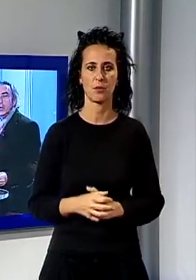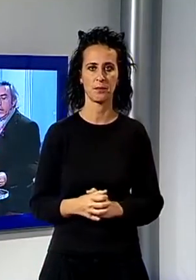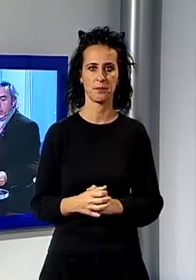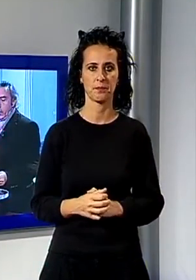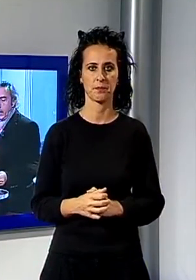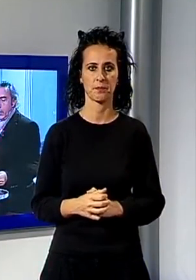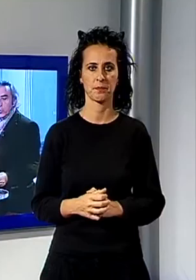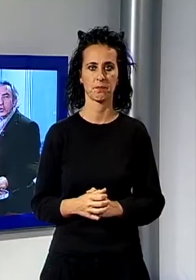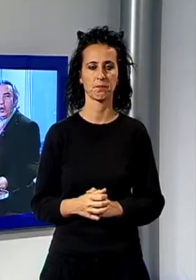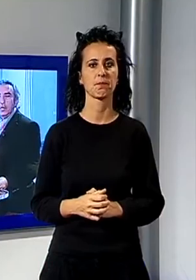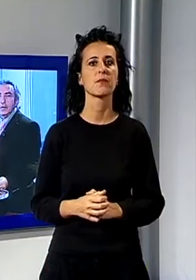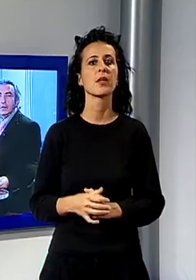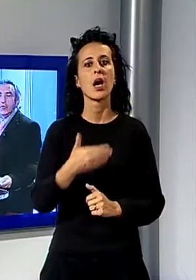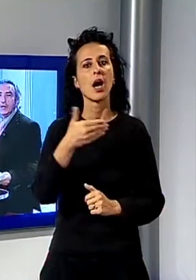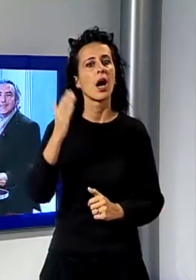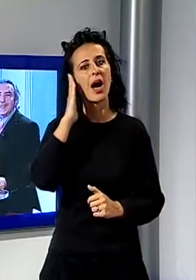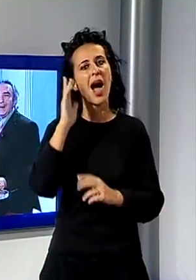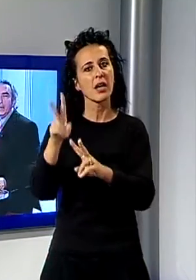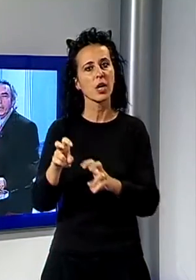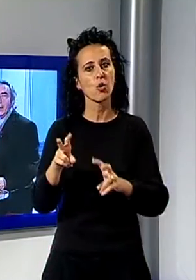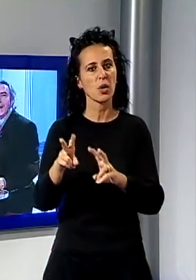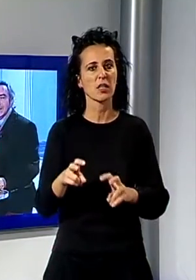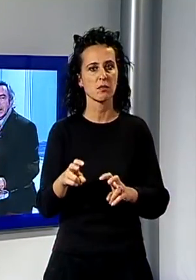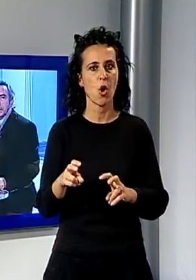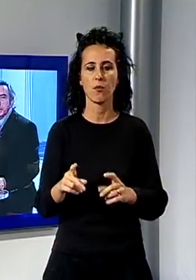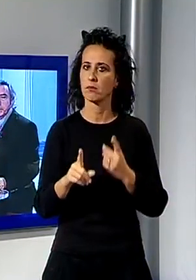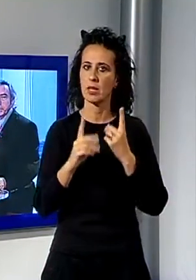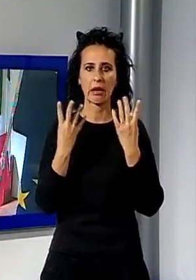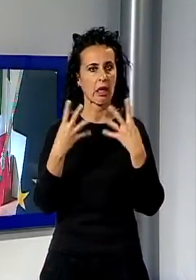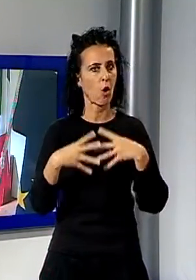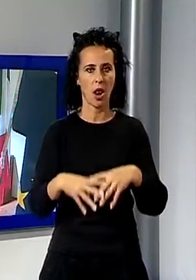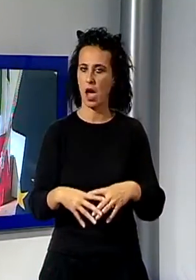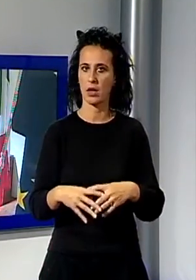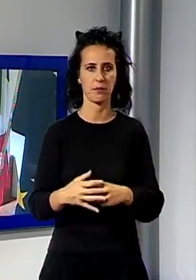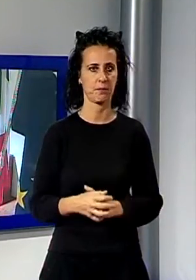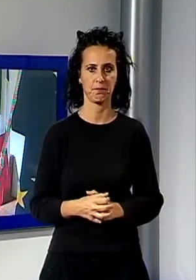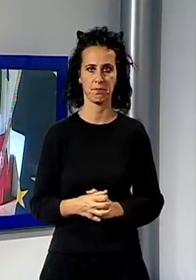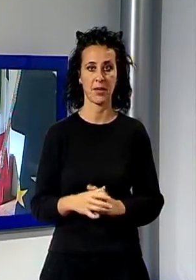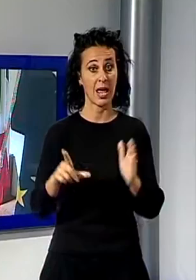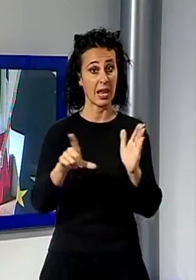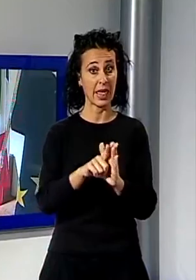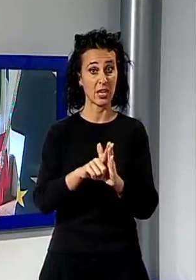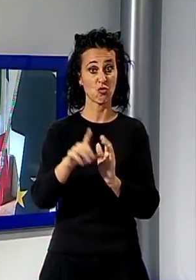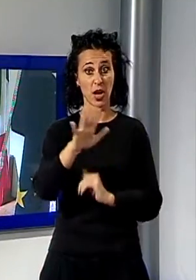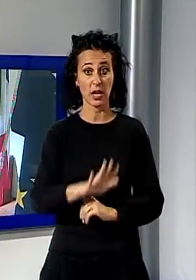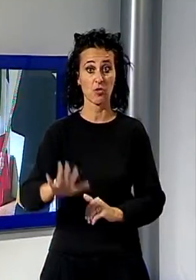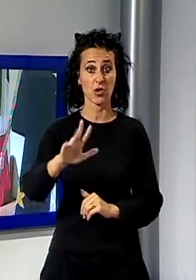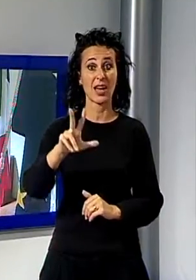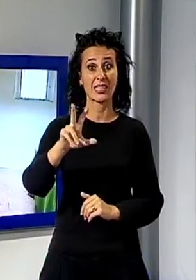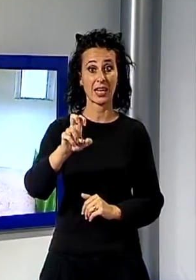non ha norma, controlli di forestale e asta. La legge regionale 30 del 2003 prevede